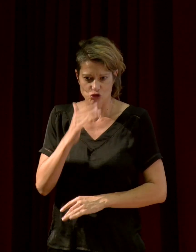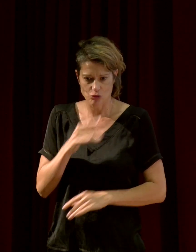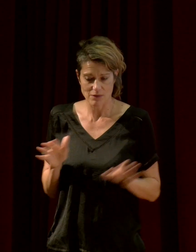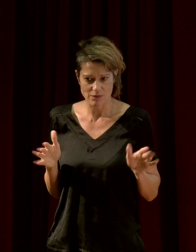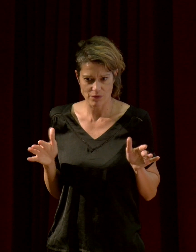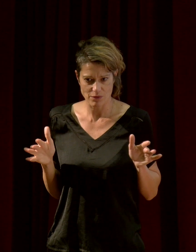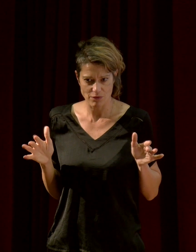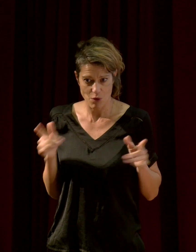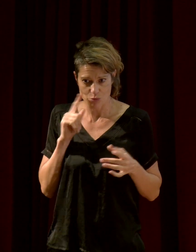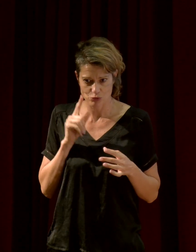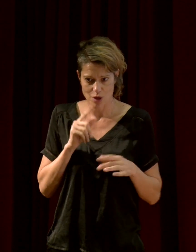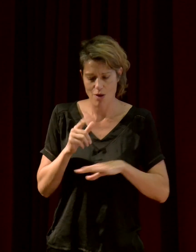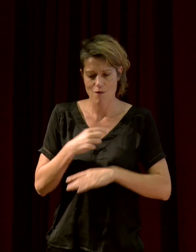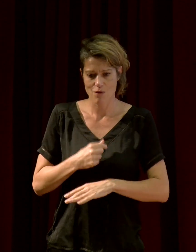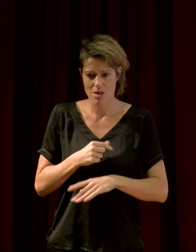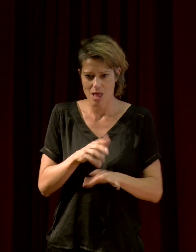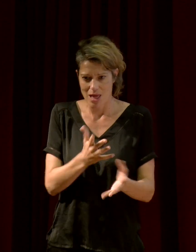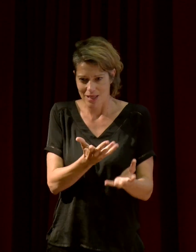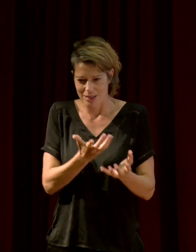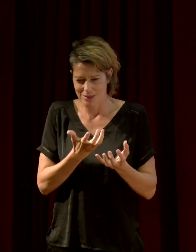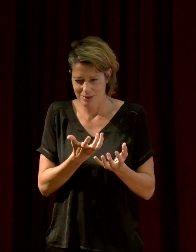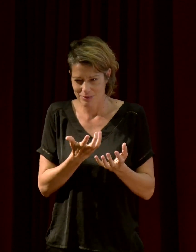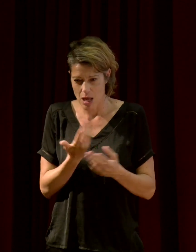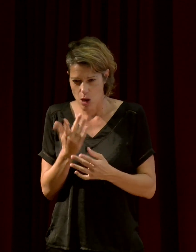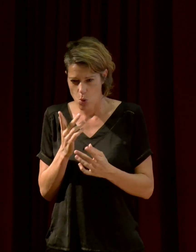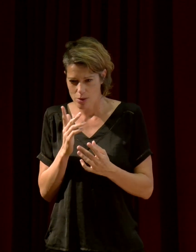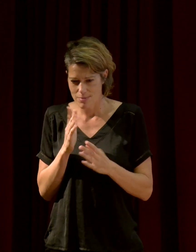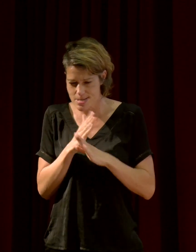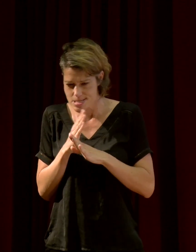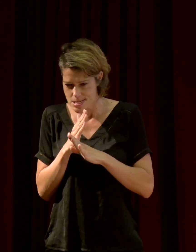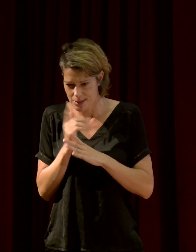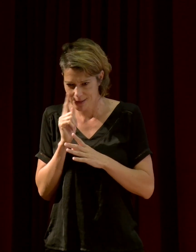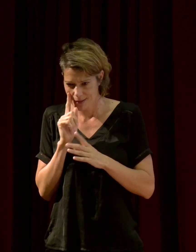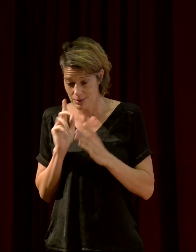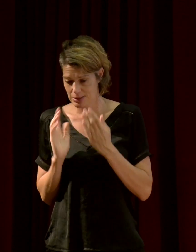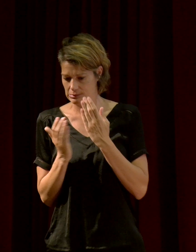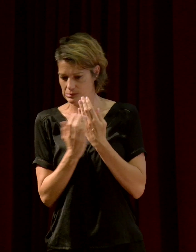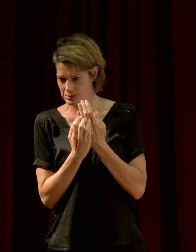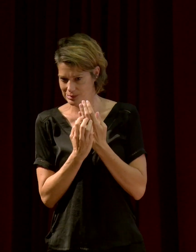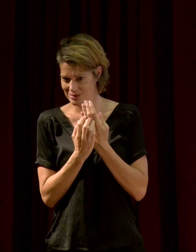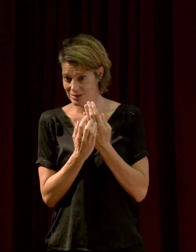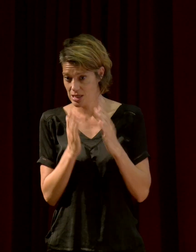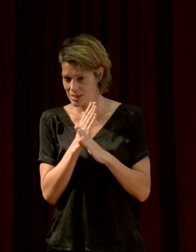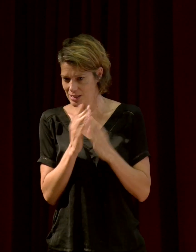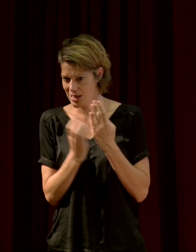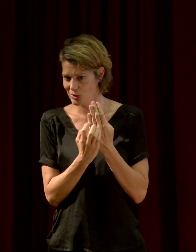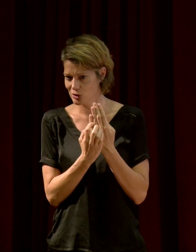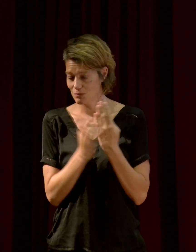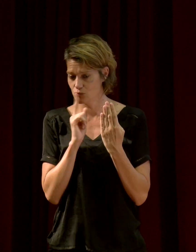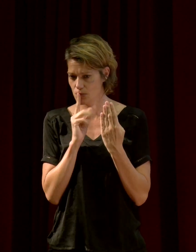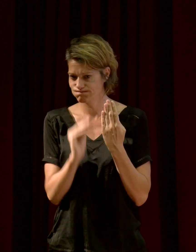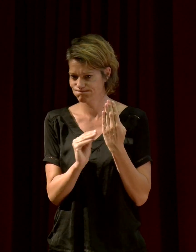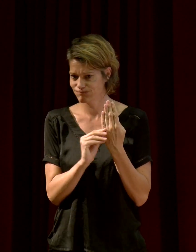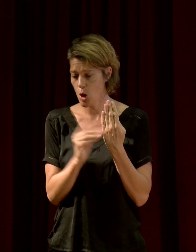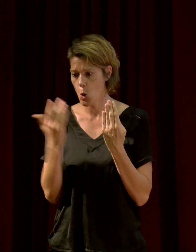silencieux, se mettent derrière et puis au bon moment, hop, vont attraper la femelle qui a été attirée par l'autre. Donc, c'est une stratégie